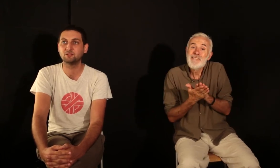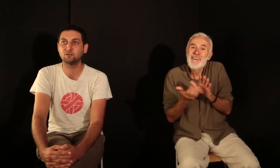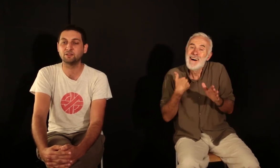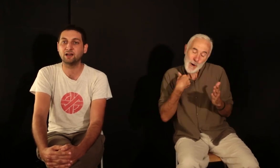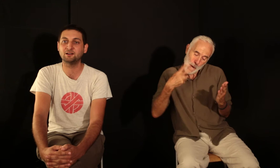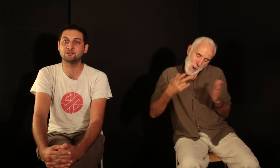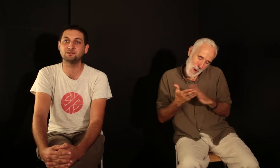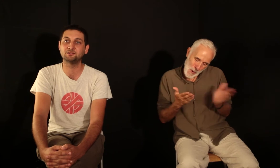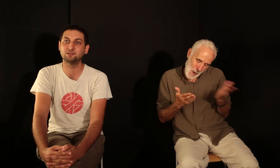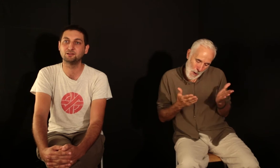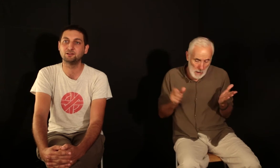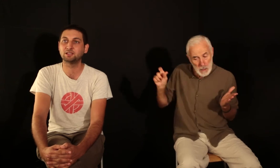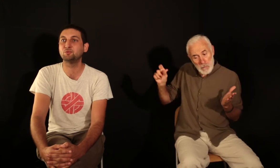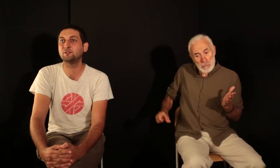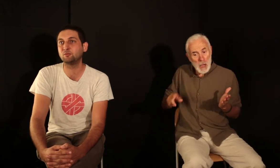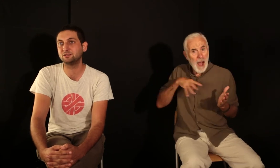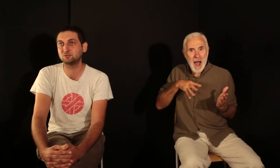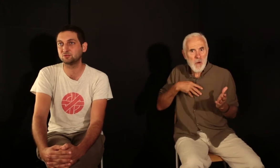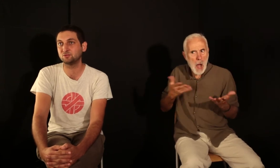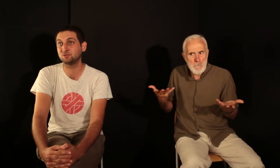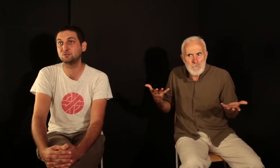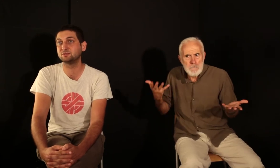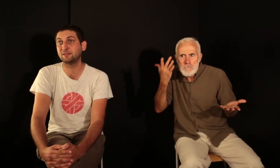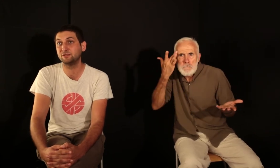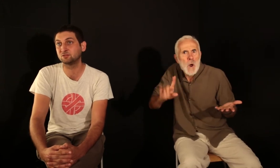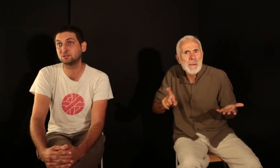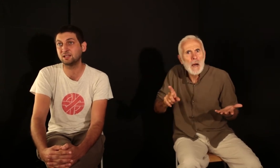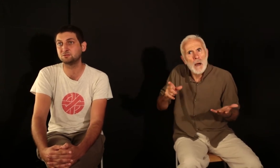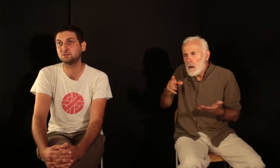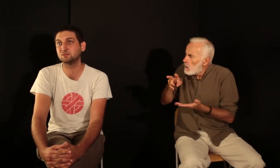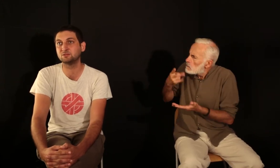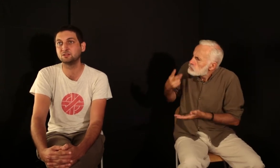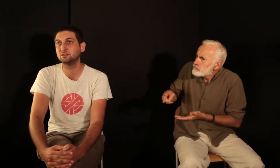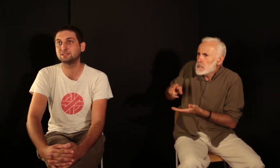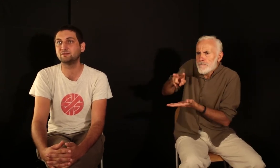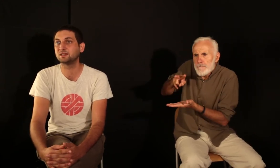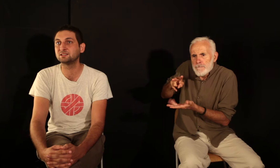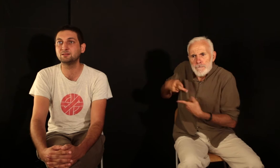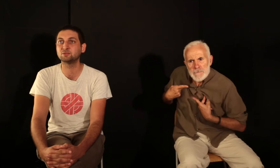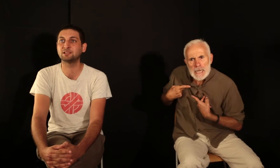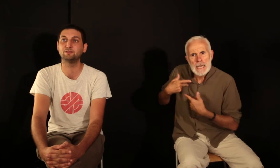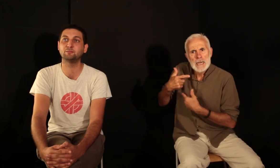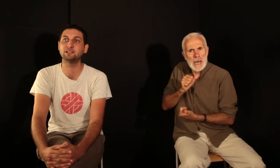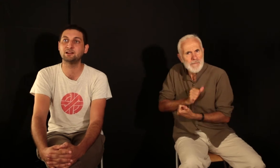On a très peu d'informations sur sa vie en tant que telle, sur sa vie intime, sur sa vie familiale.